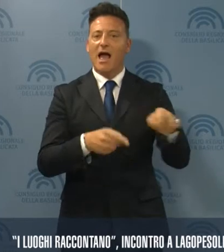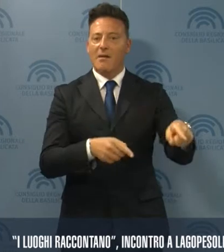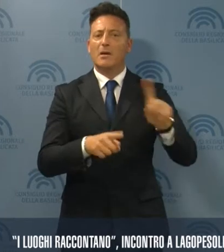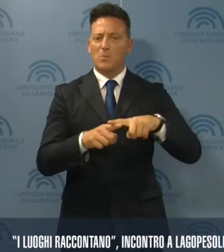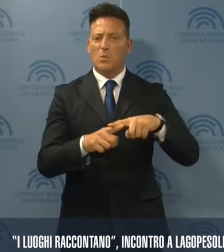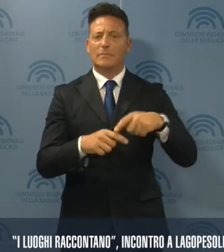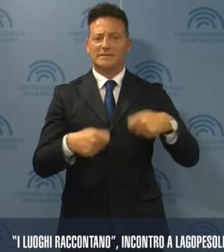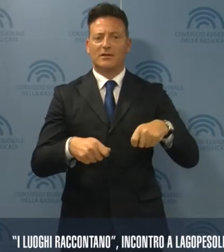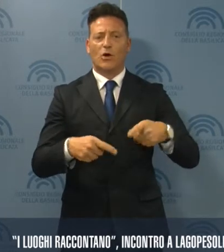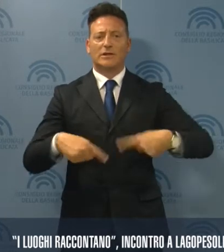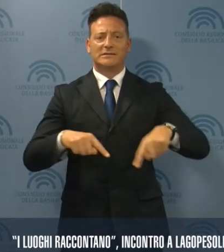del Consiglio regionale Mollica.